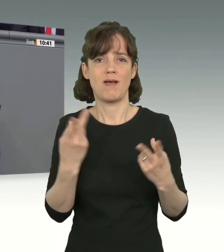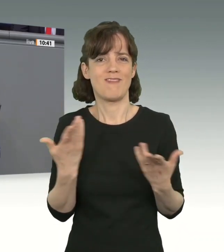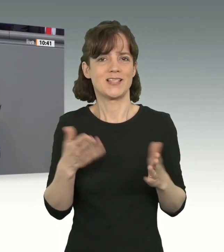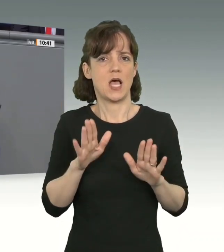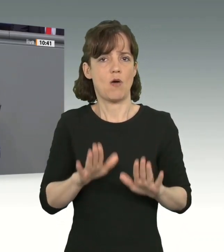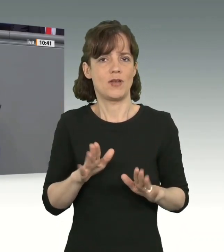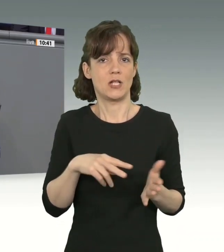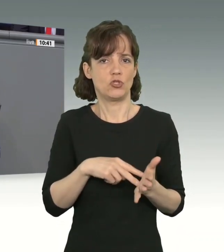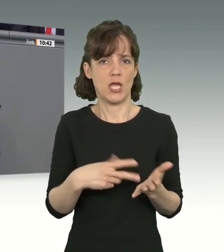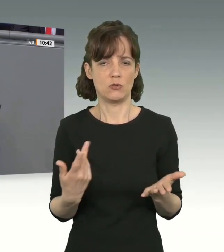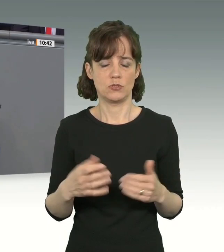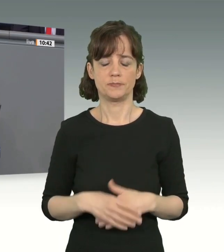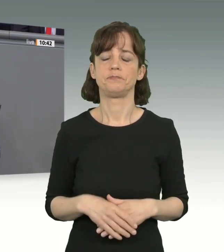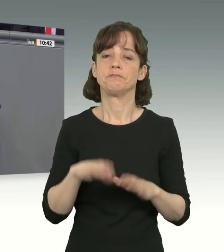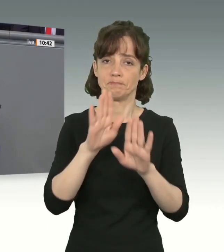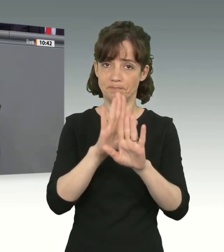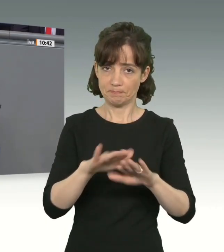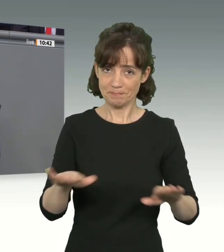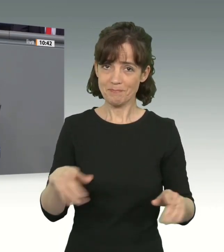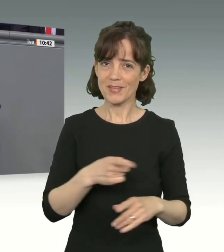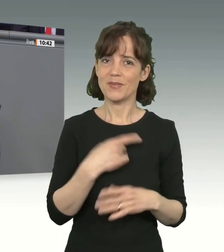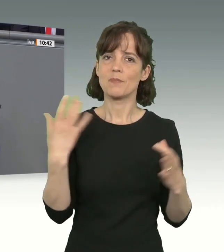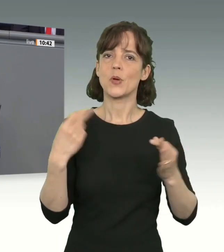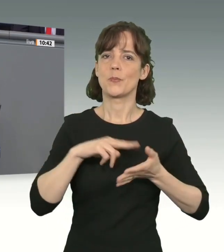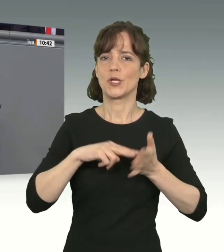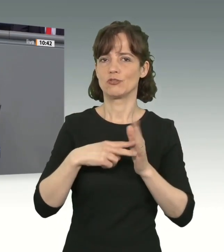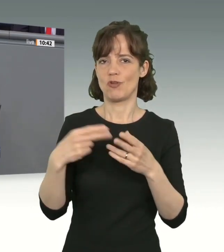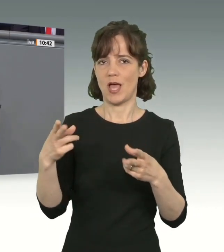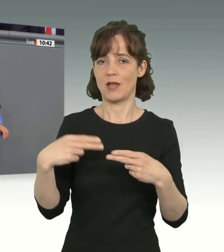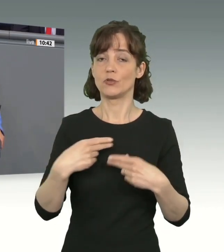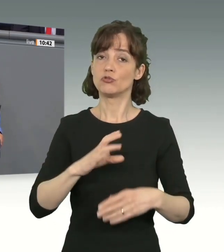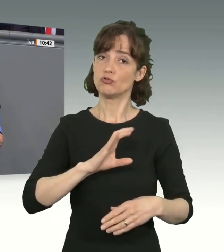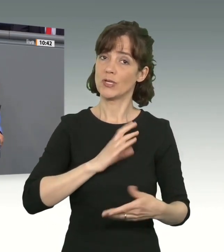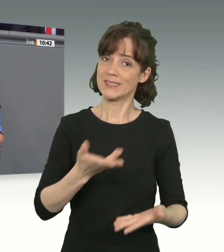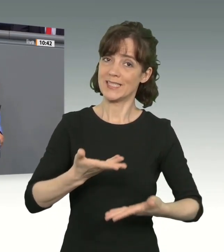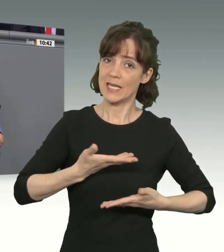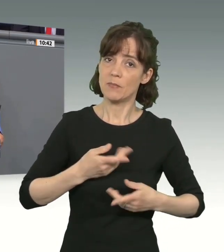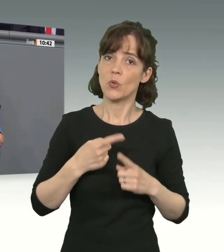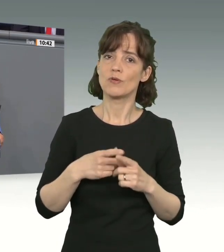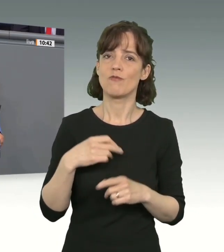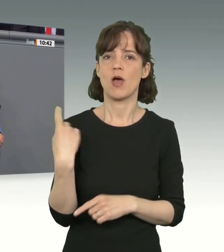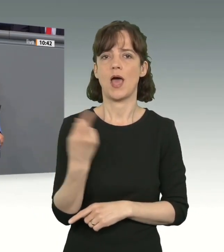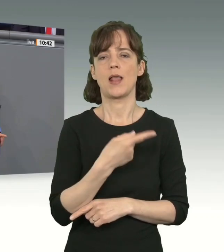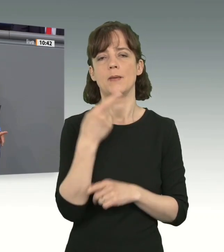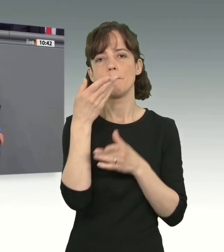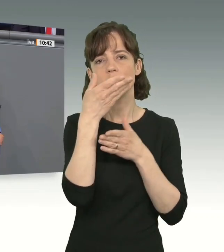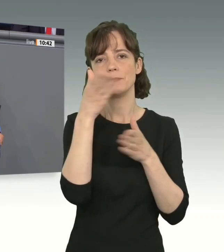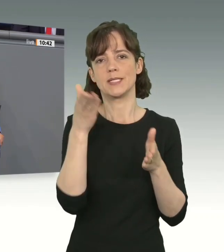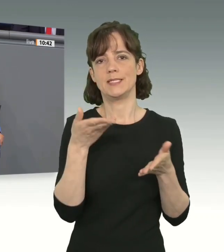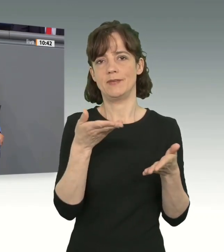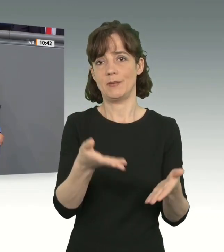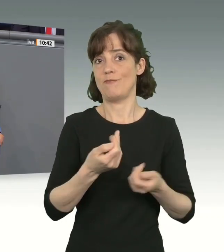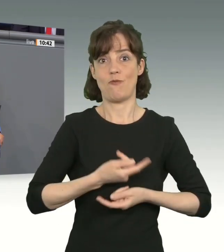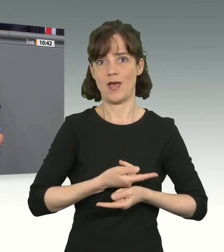Meine Damen und Herren, wir brauchen eine politische Antwort, die Chancen bietet und letztendlich doch für uns alle Perspektiven eröffnet, für alle von